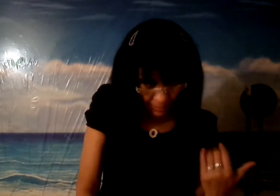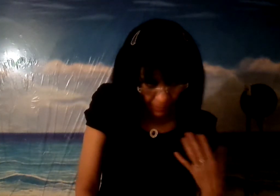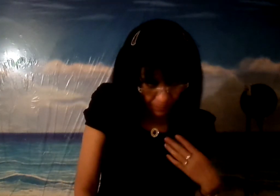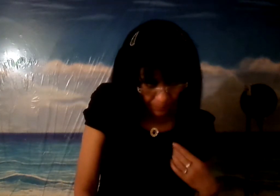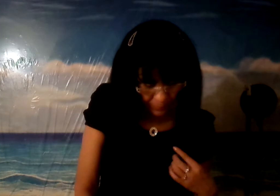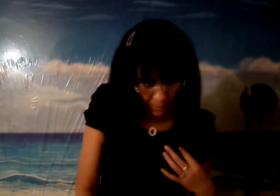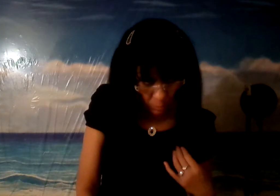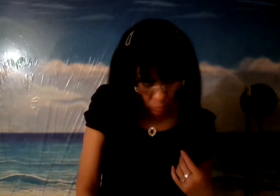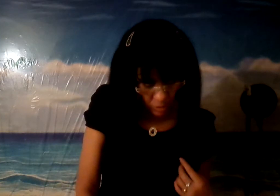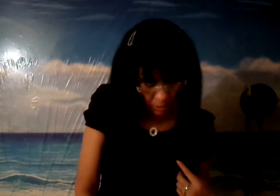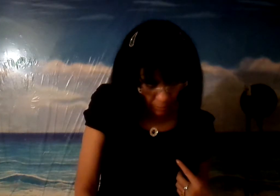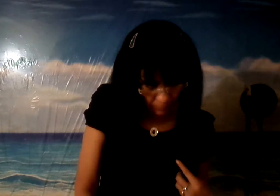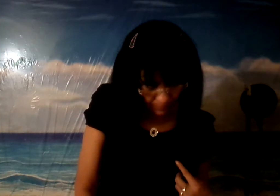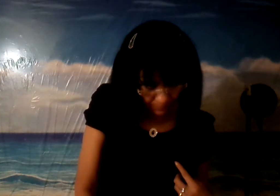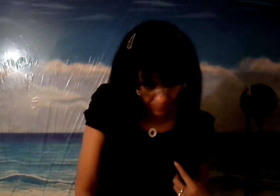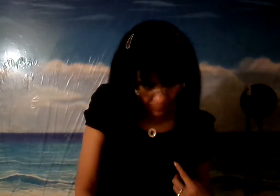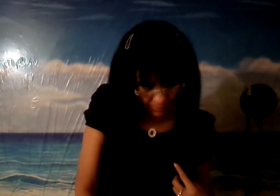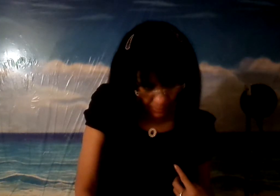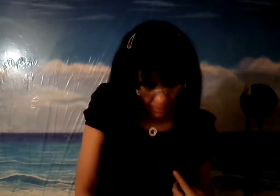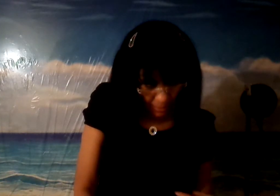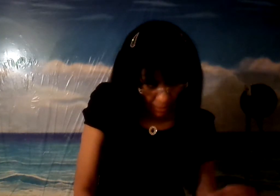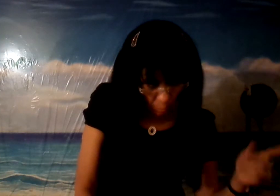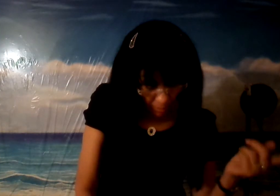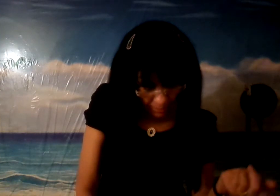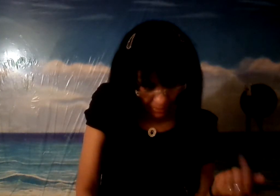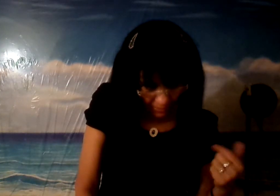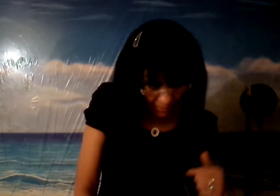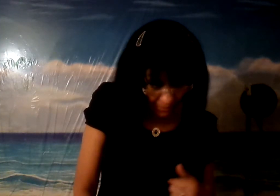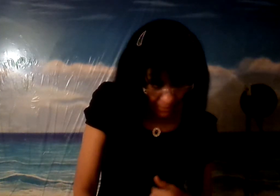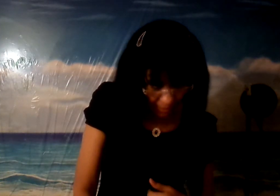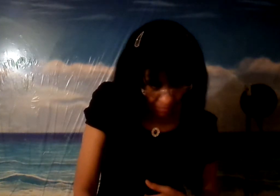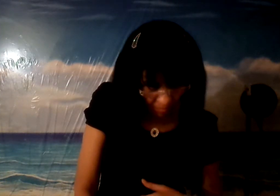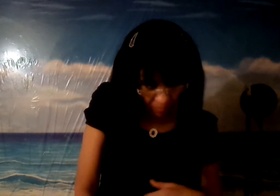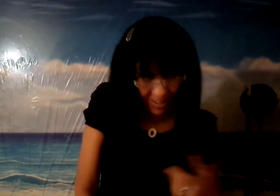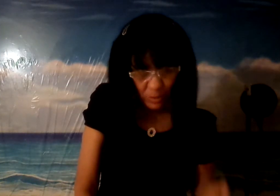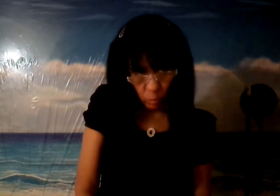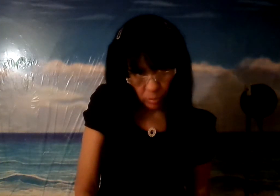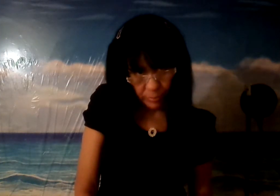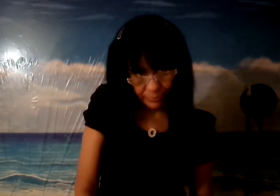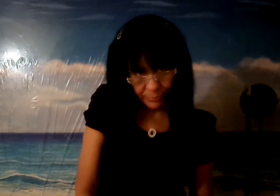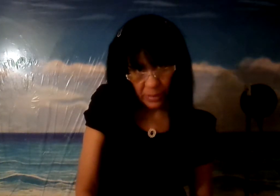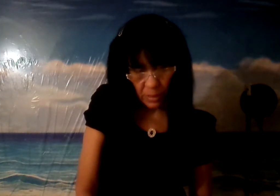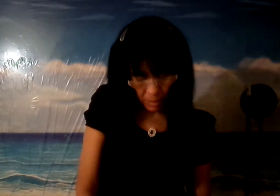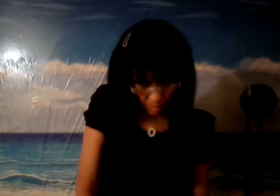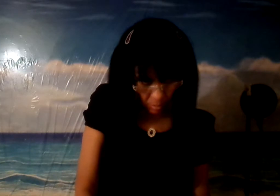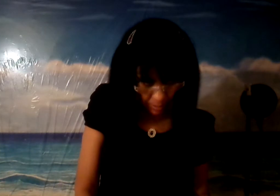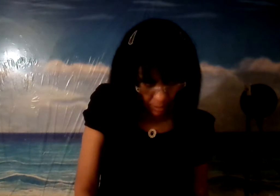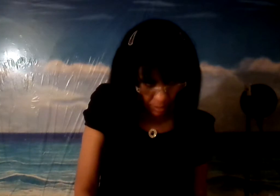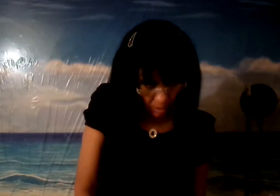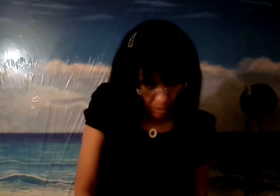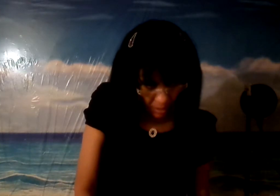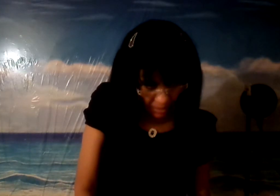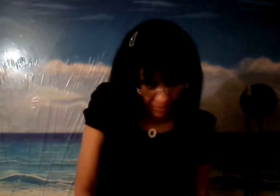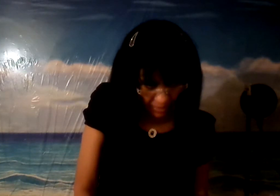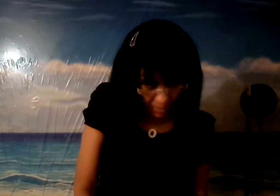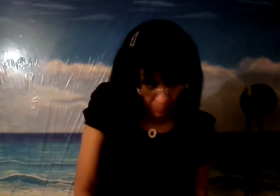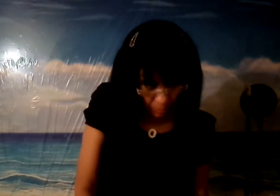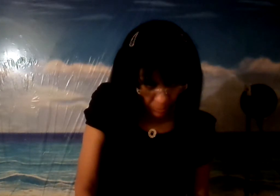el concilio y cualquiera que le diga fatuo ¿ok? quedará impuesto al